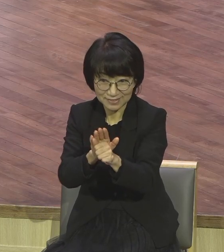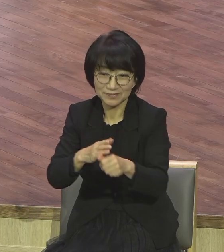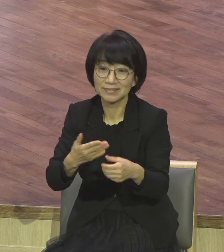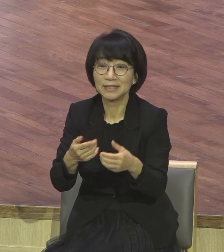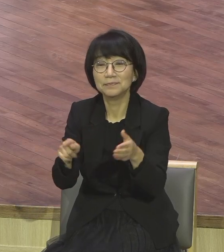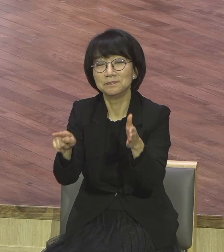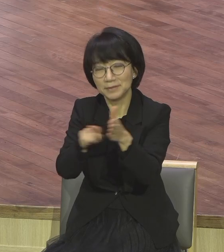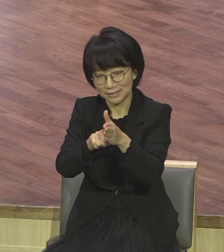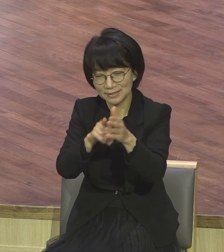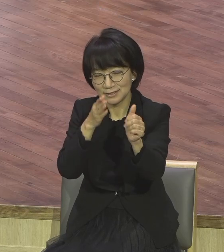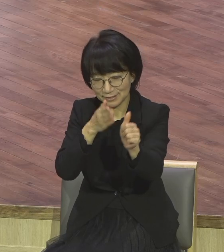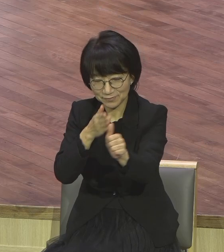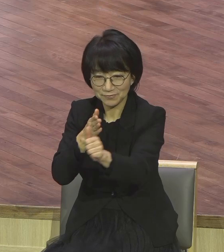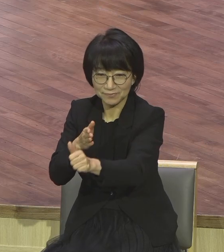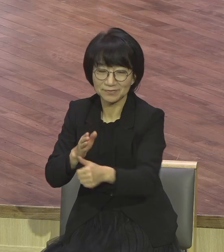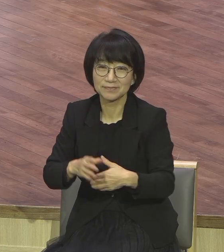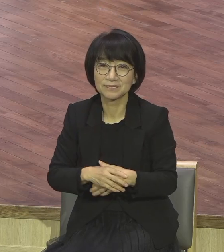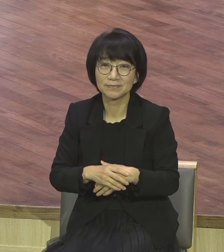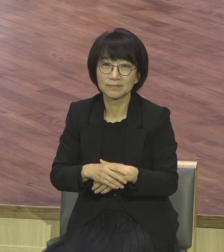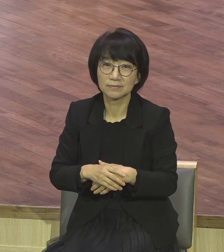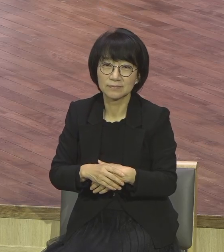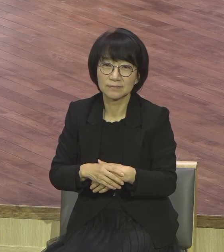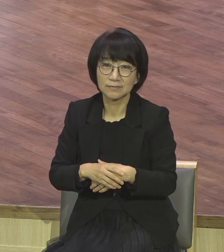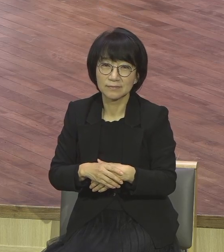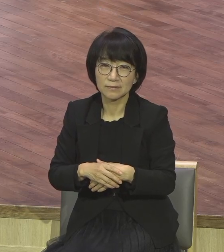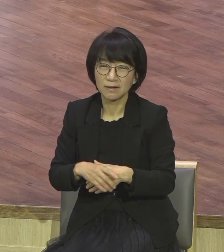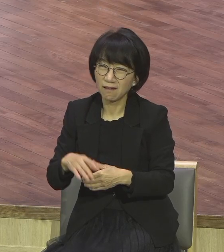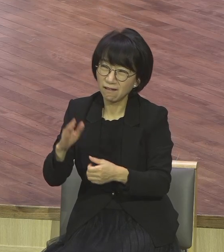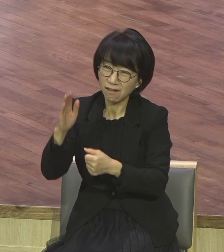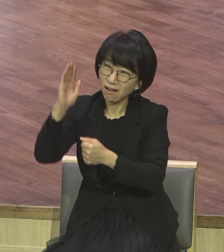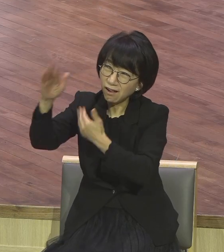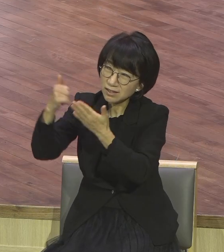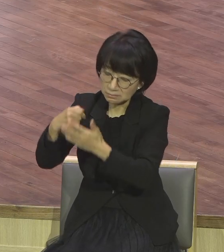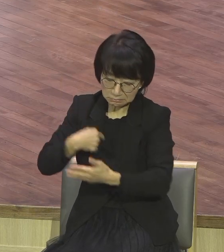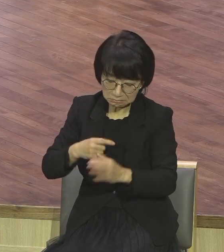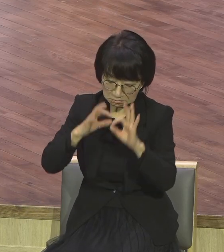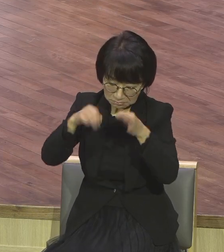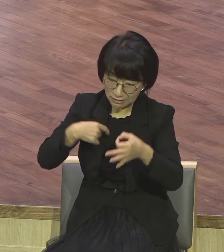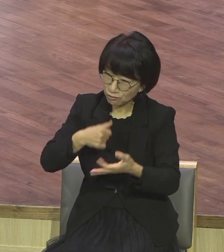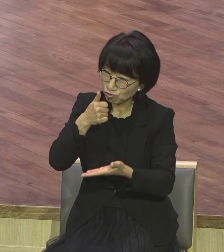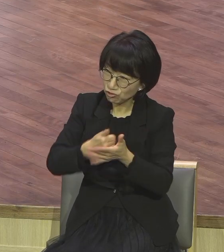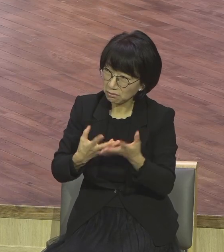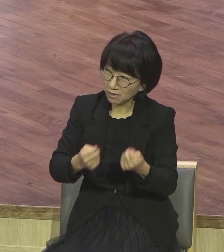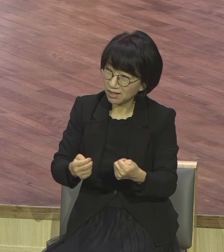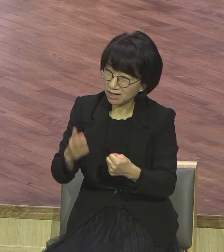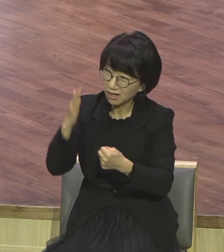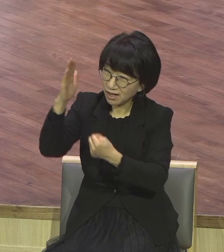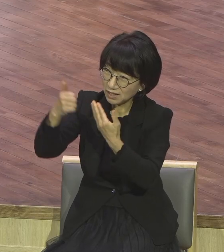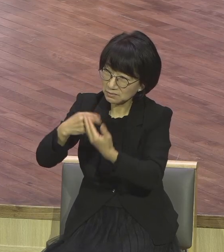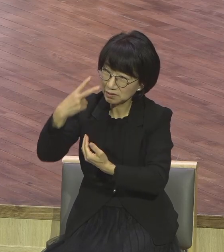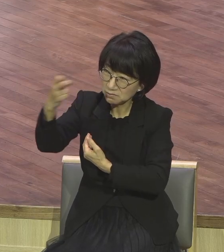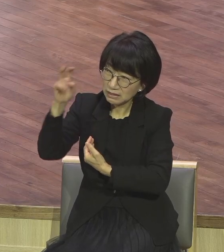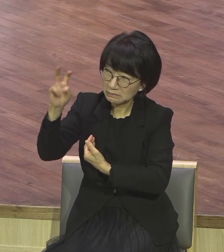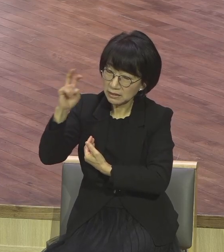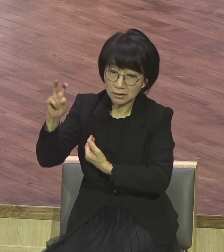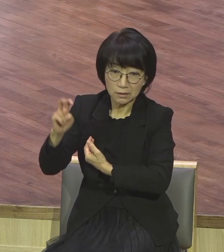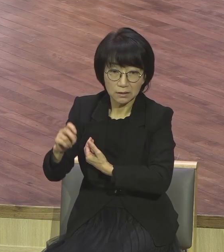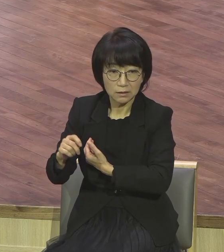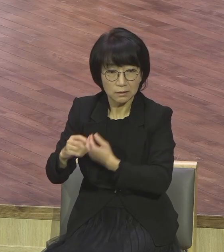바랍니다 믿으시 바랍니다 하나님 내가 제가 많았으면 관심이 있겠나 나 같은 거 이렇게 사람 많은데 믿음 좋은 사람들은 많은데